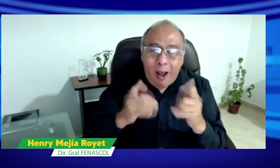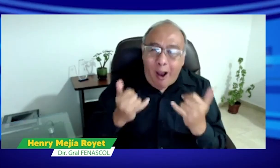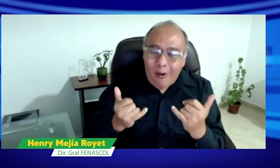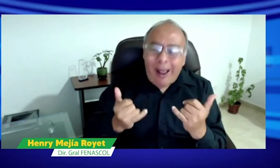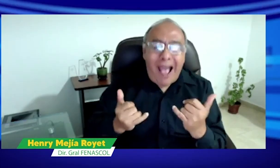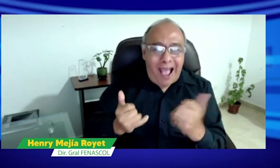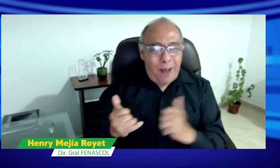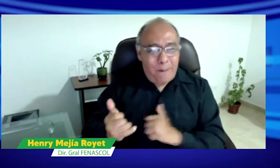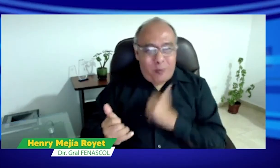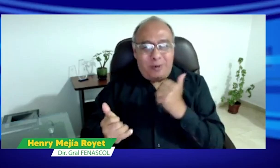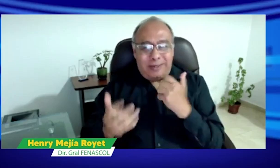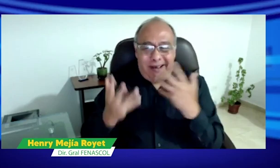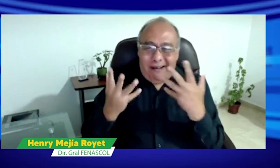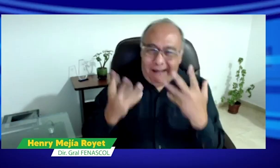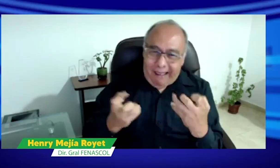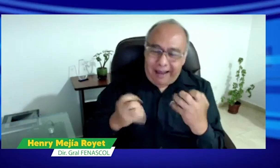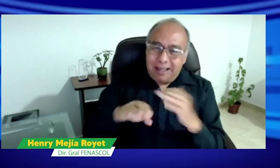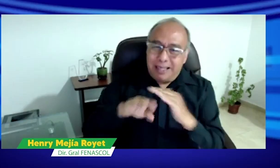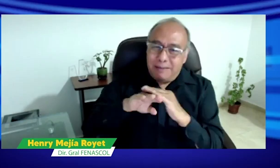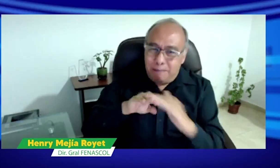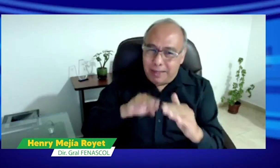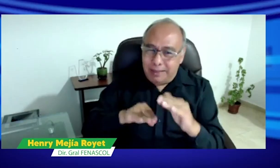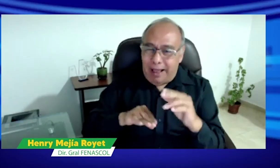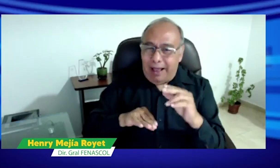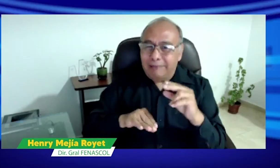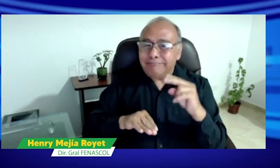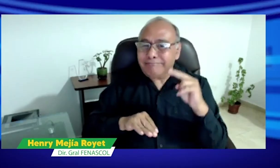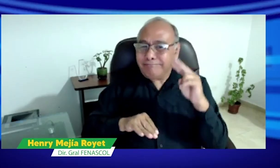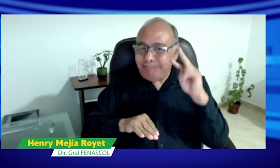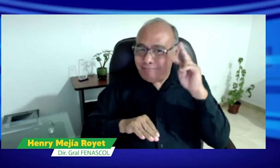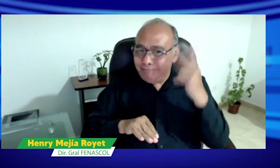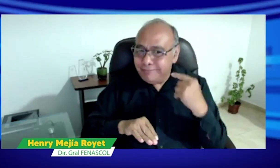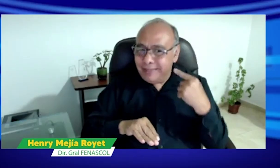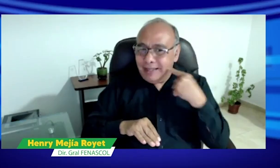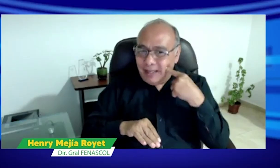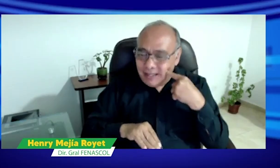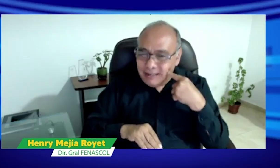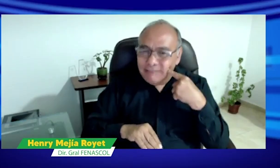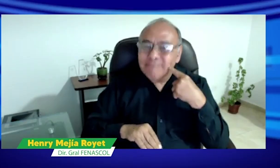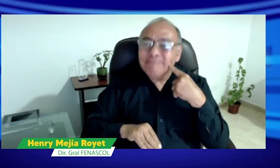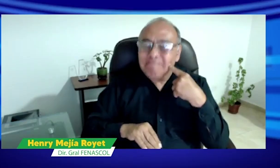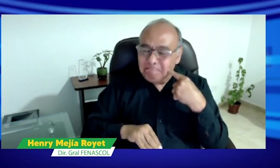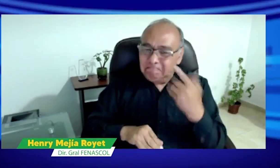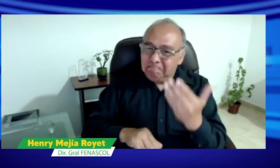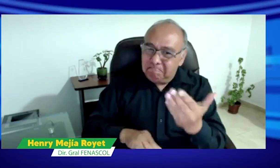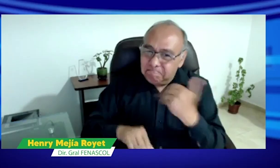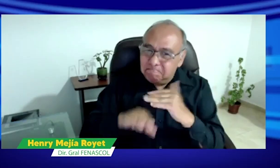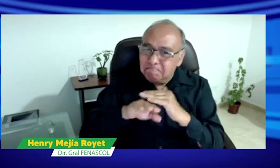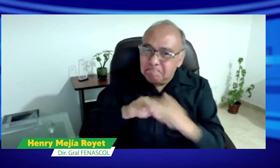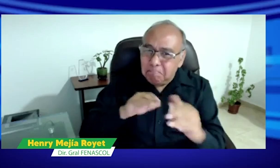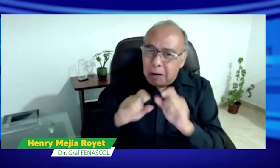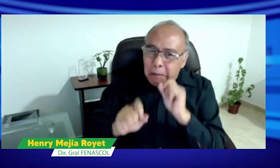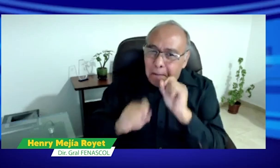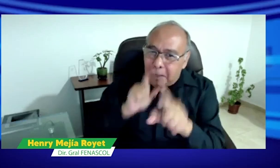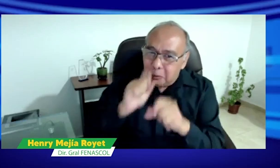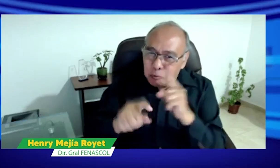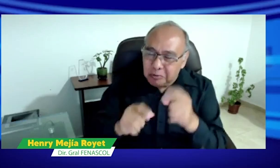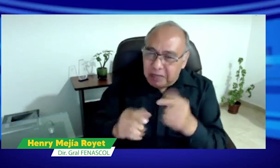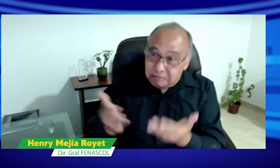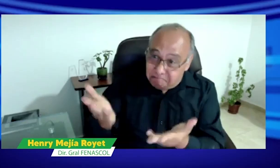deseen algo similar. Vamos a aprovechar en este momento para hablar con Kelly, nuestra